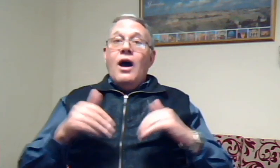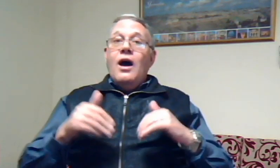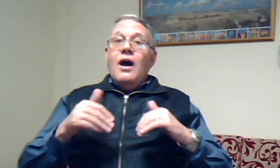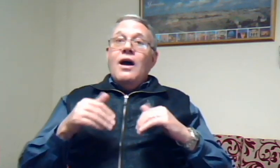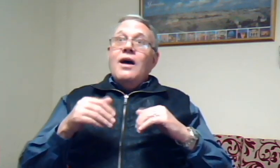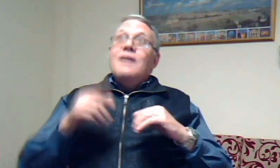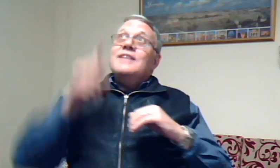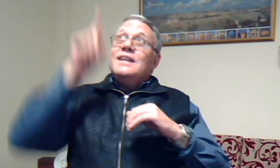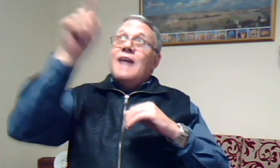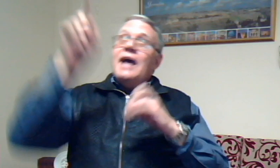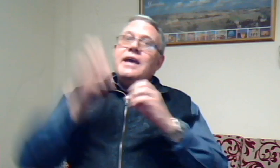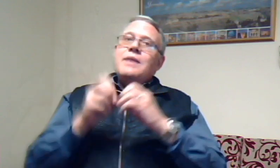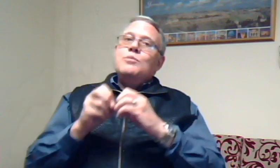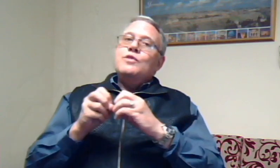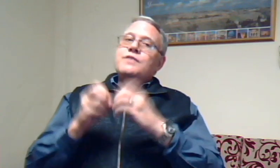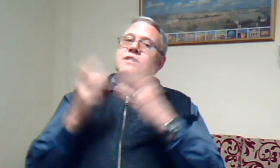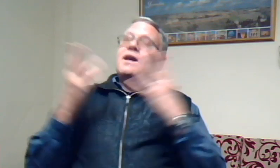dat hy moet verskyn